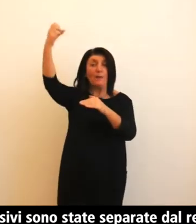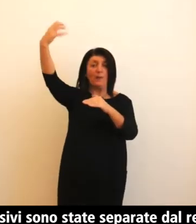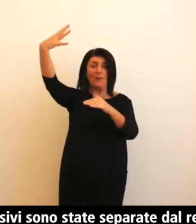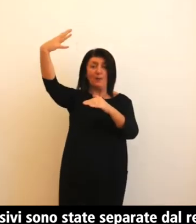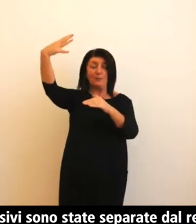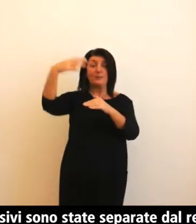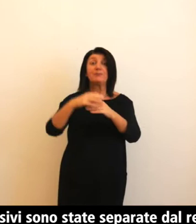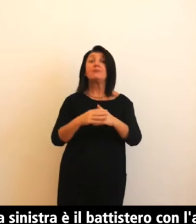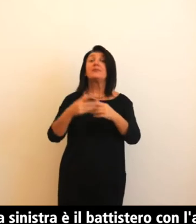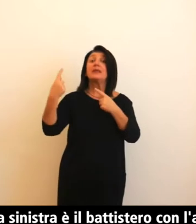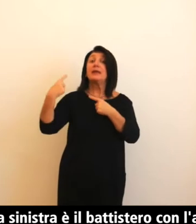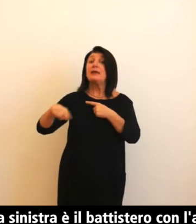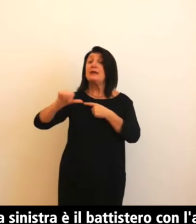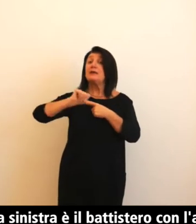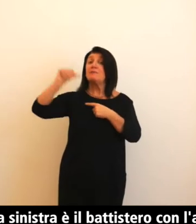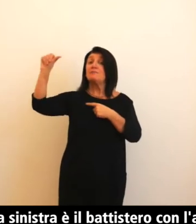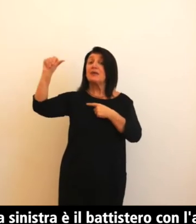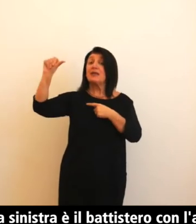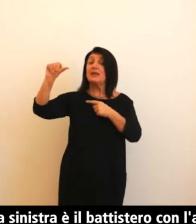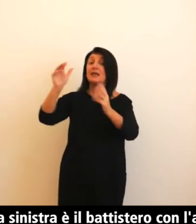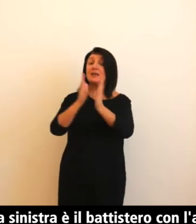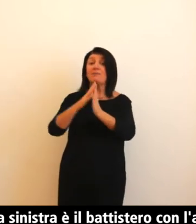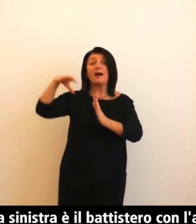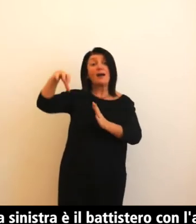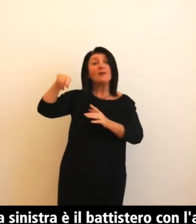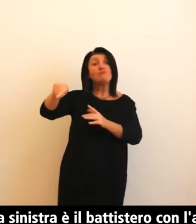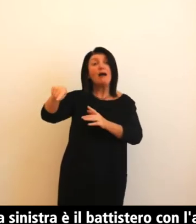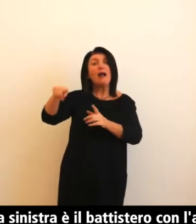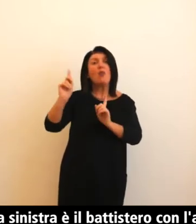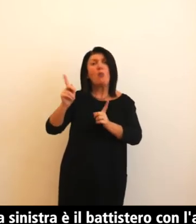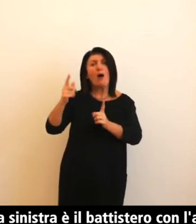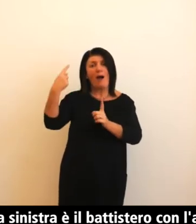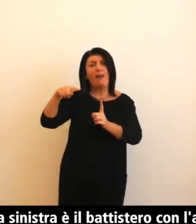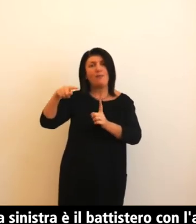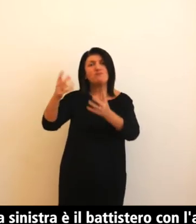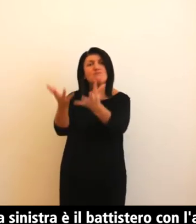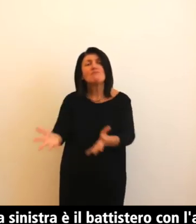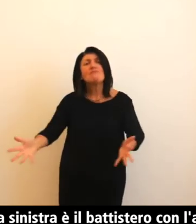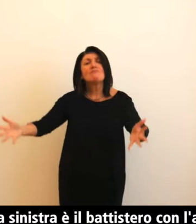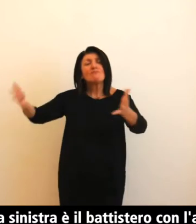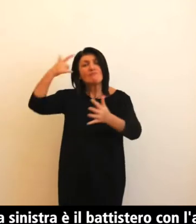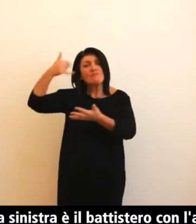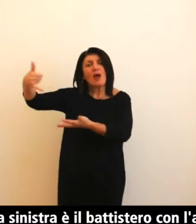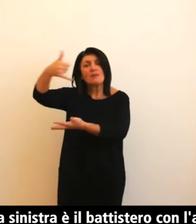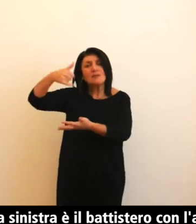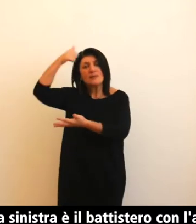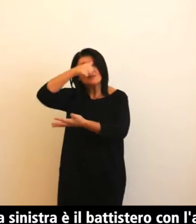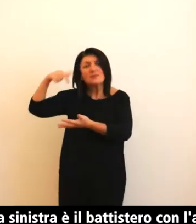La prima cappella a sinistra è il Battistero con l'affresco del Cristo risorto di Ambrogio